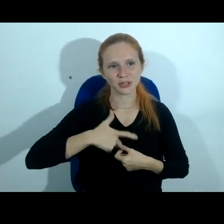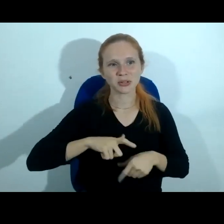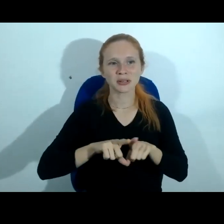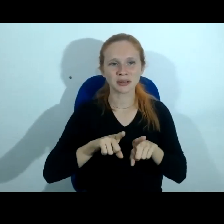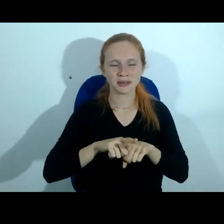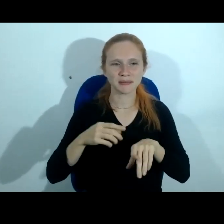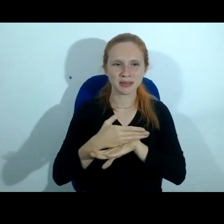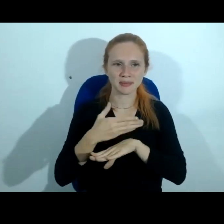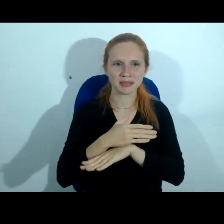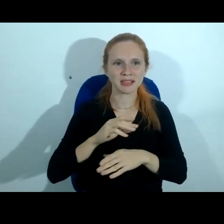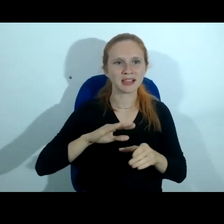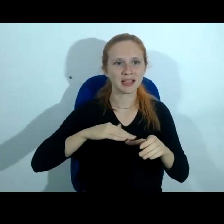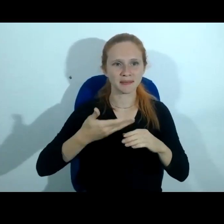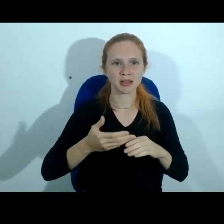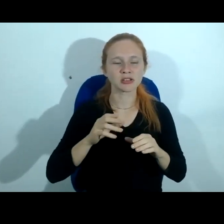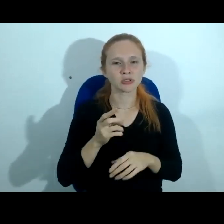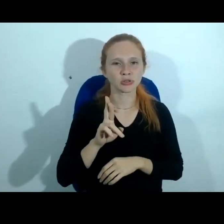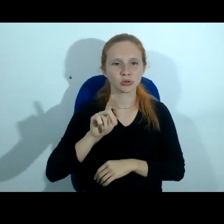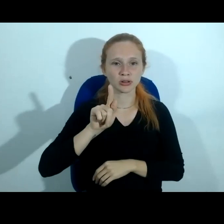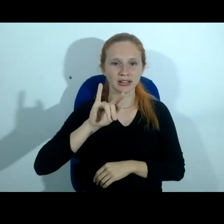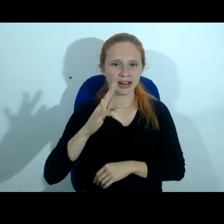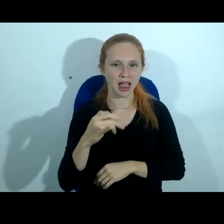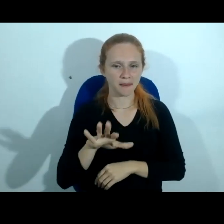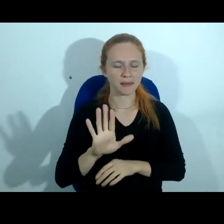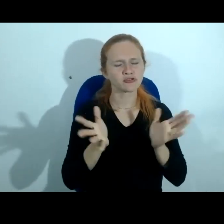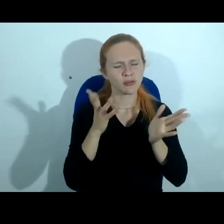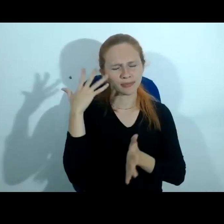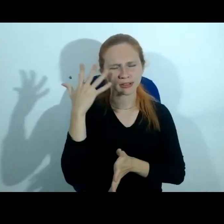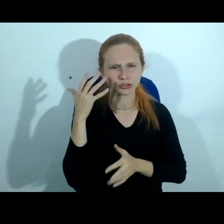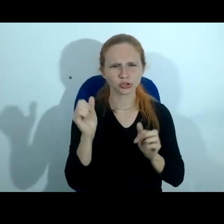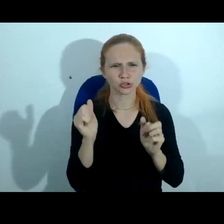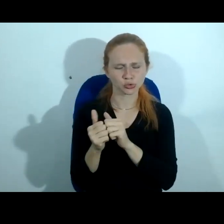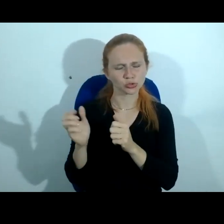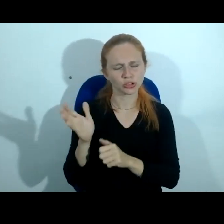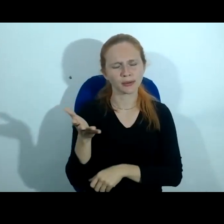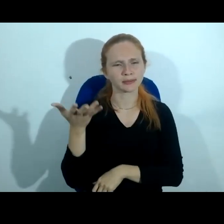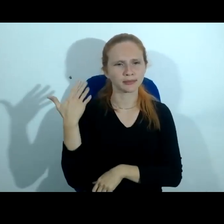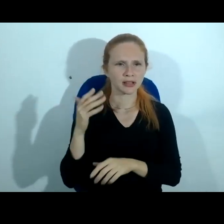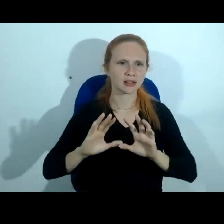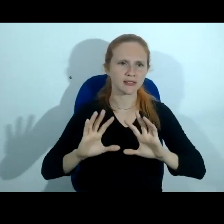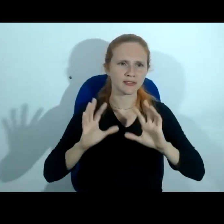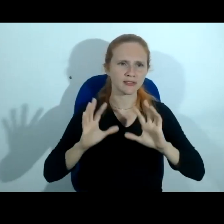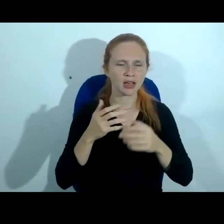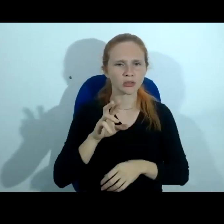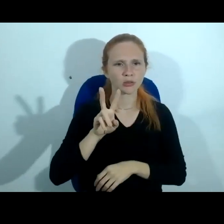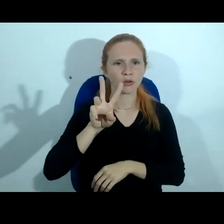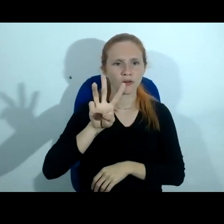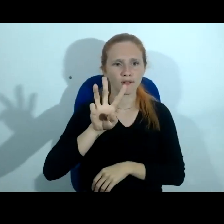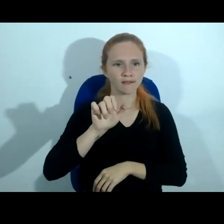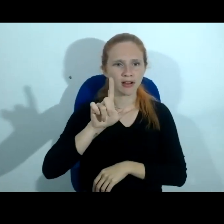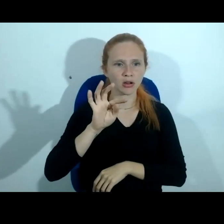doutor Guilherme já tivemos a oportunidade de falar juntos em alguns eventos doutor Walter igualmente